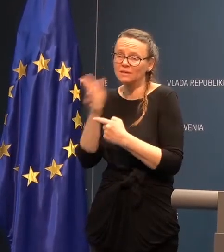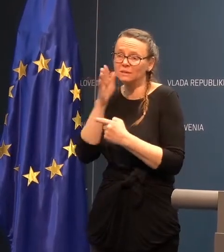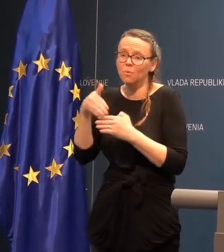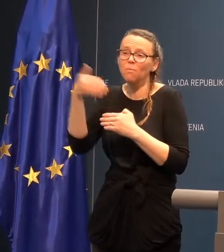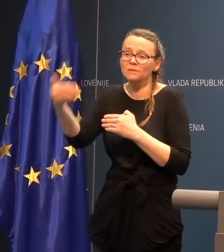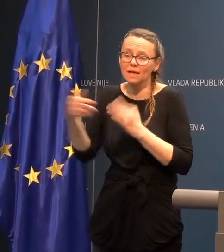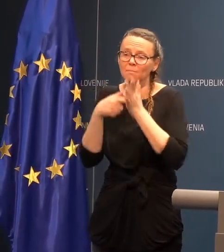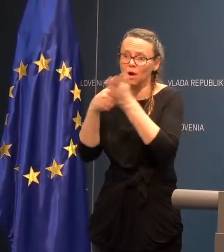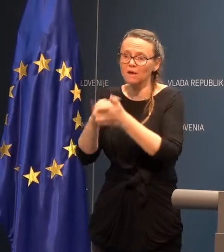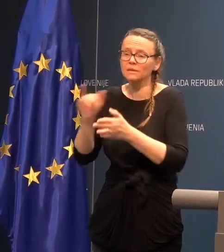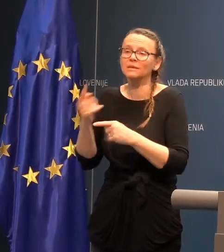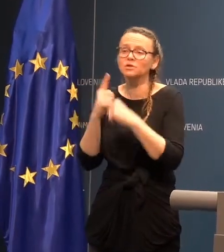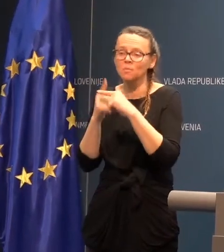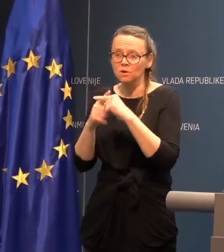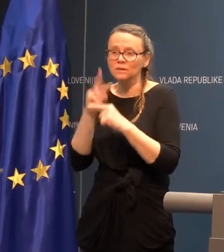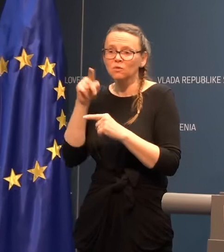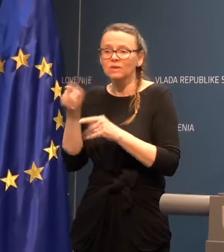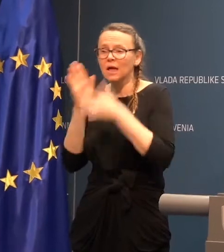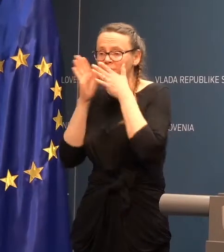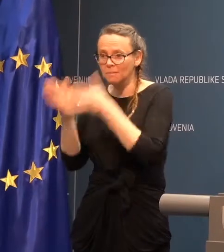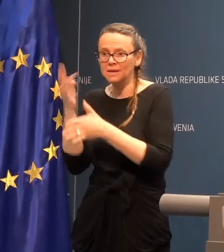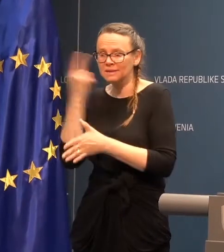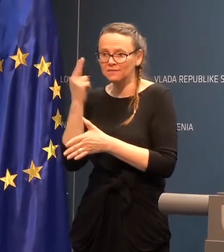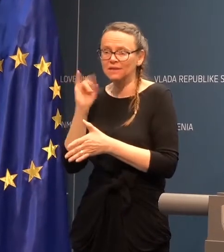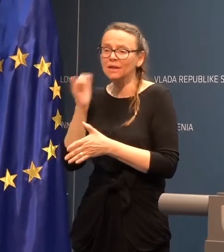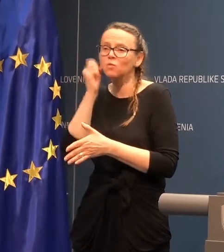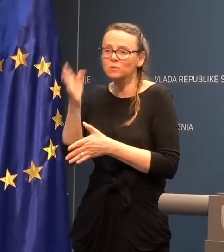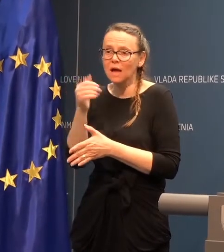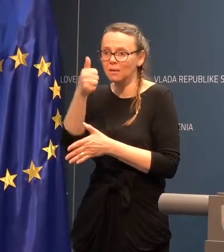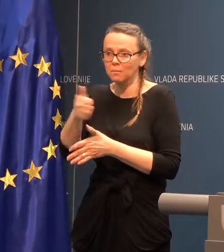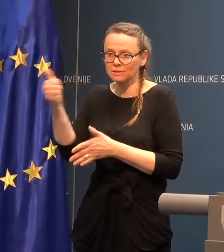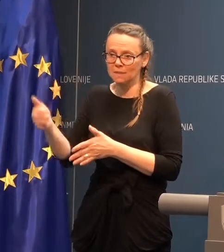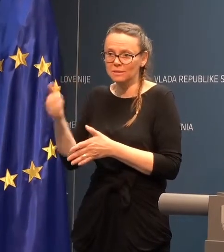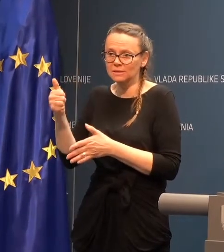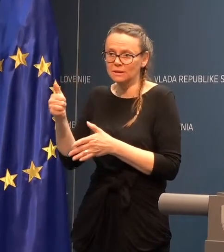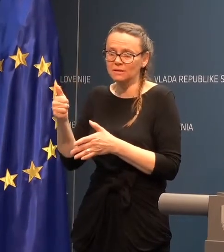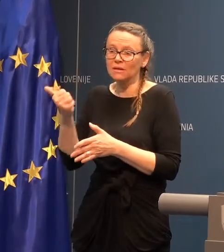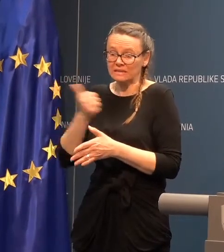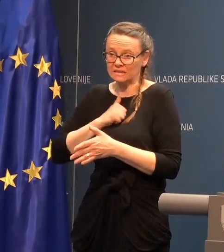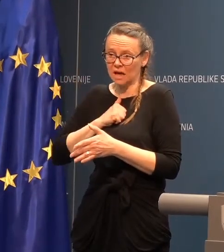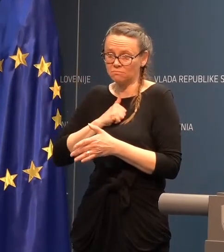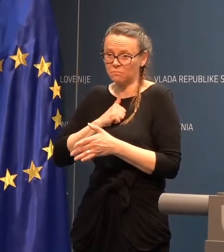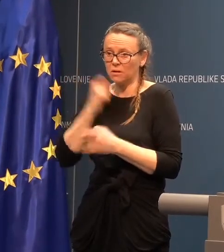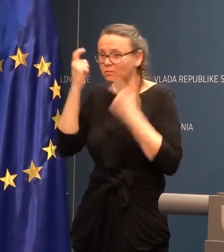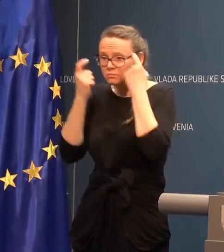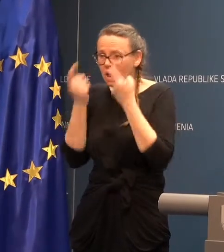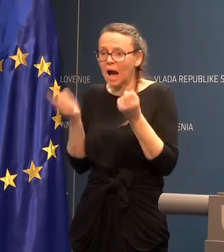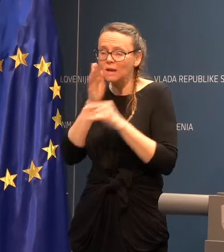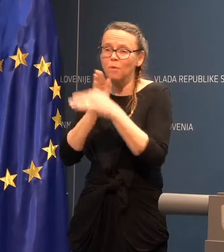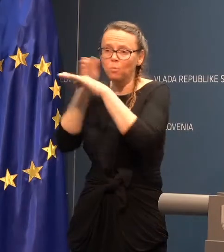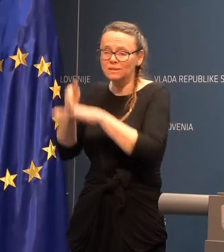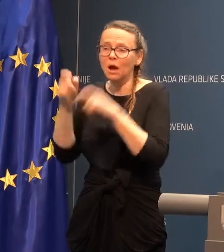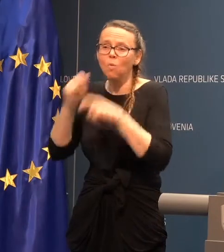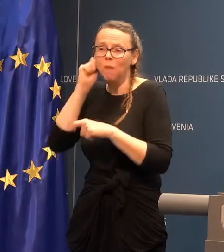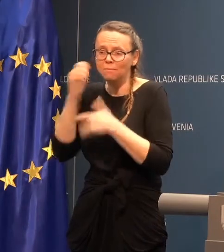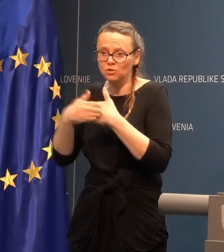izskazali, da so pozitivni. In v ta namen seveda ne vsak posameznik v presvodi ali bo obiskal vabico pri sosedu ali bo